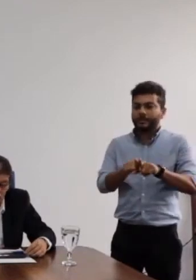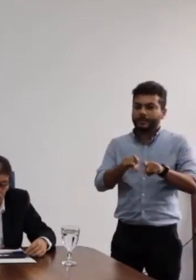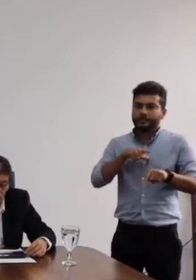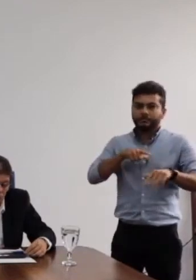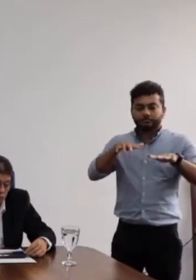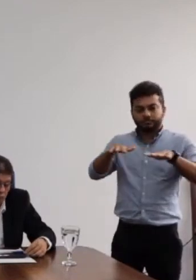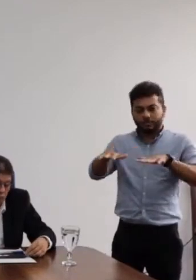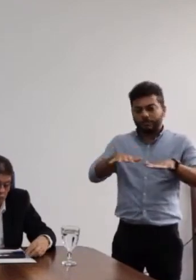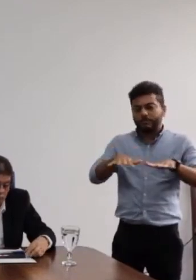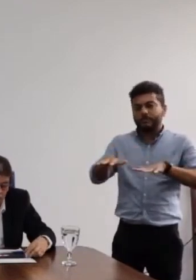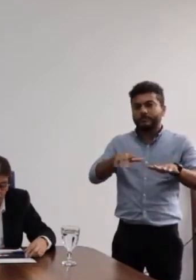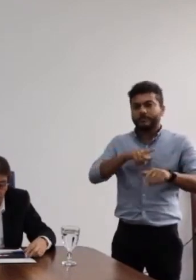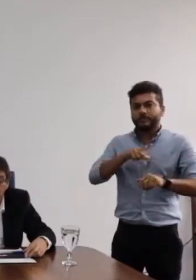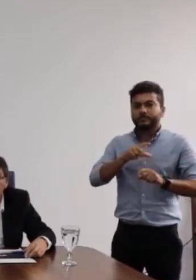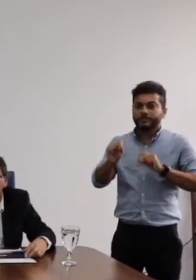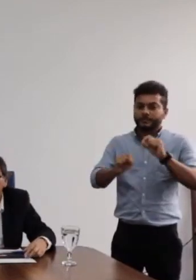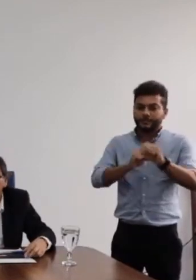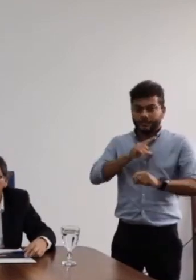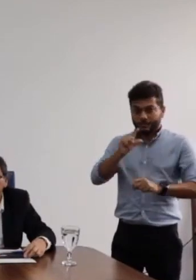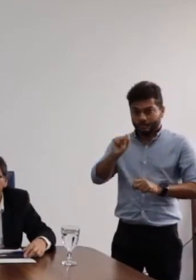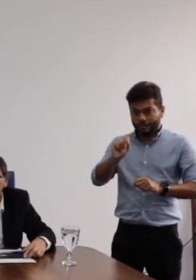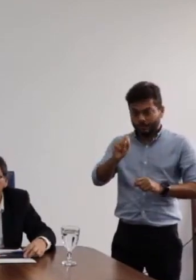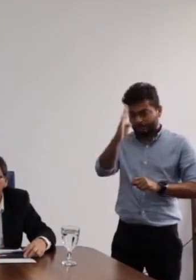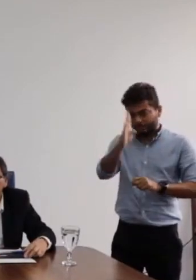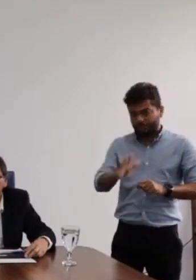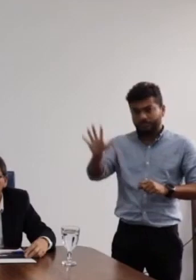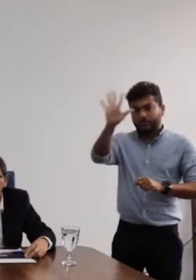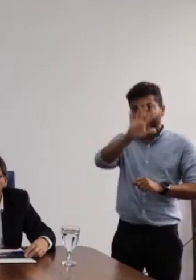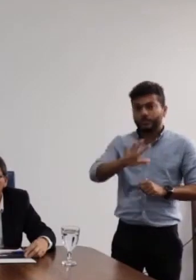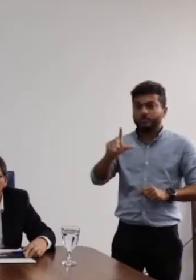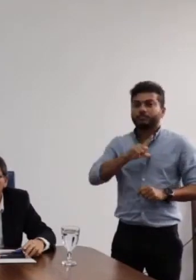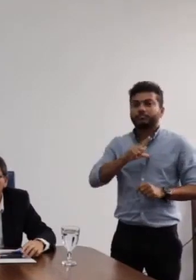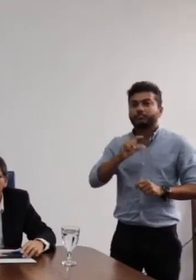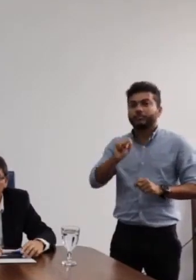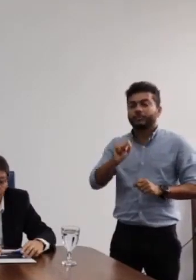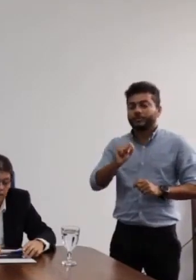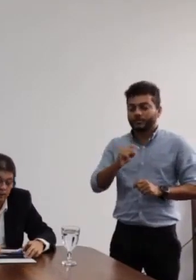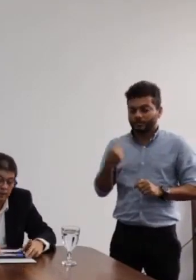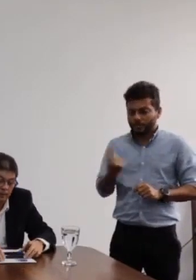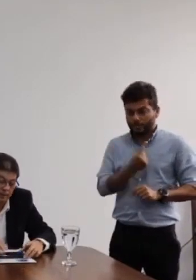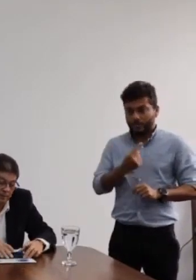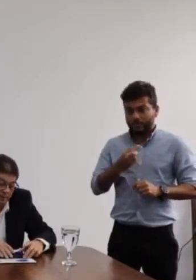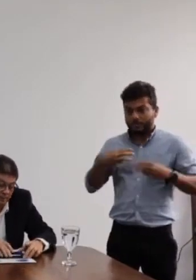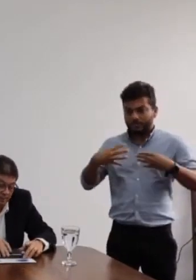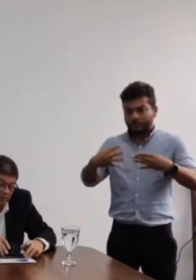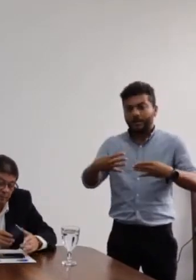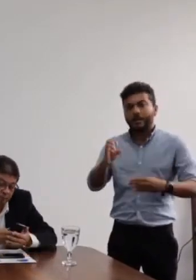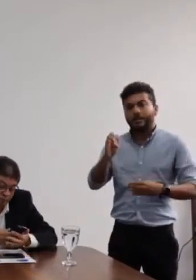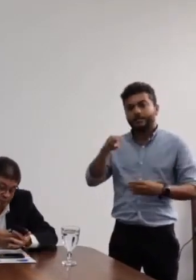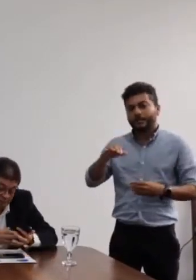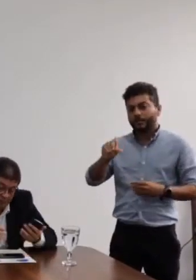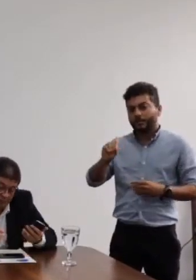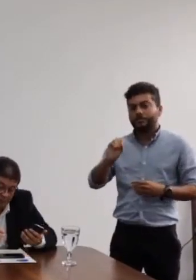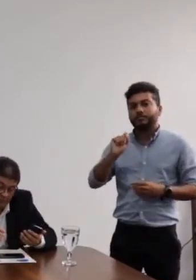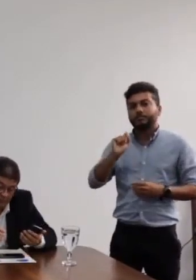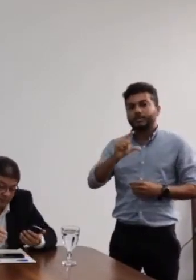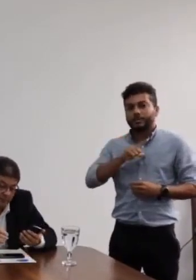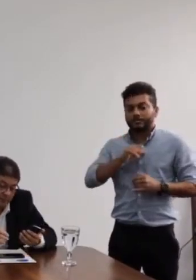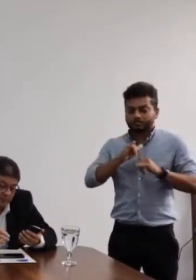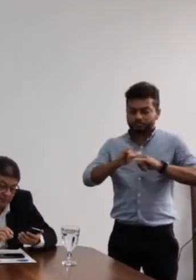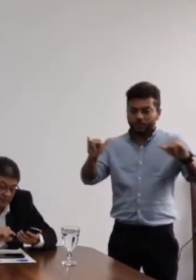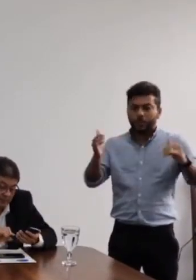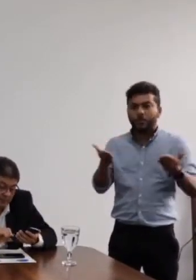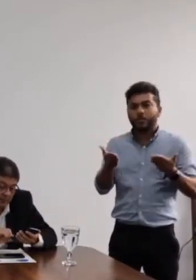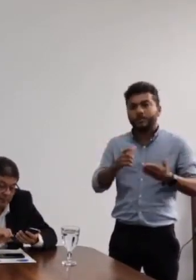e na classificação geral nacionalmente, o nosso ministro Camilo anunciou hoje a implementação de mais